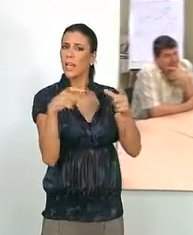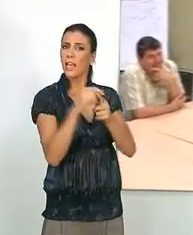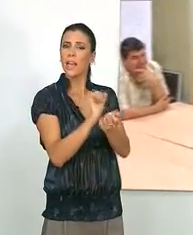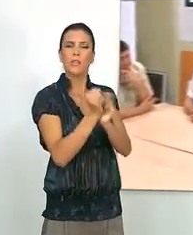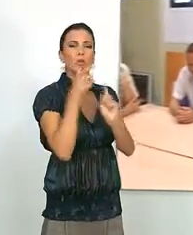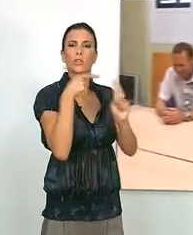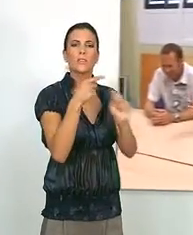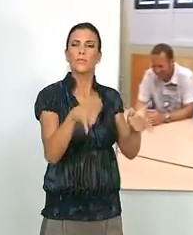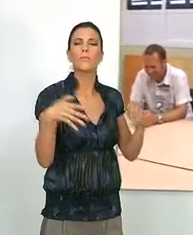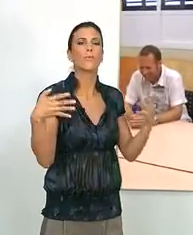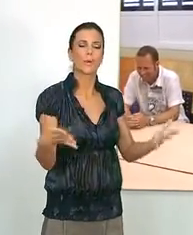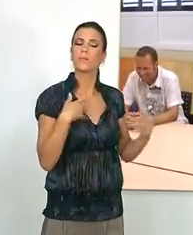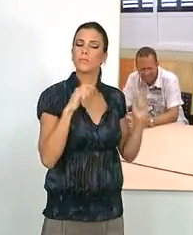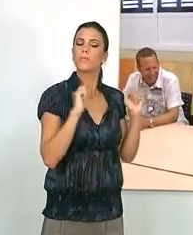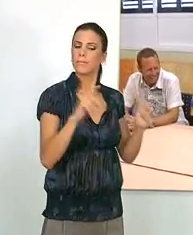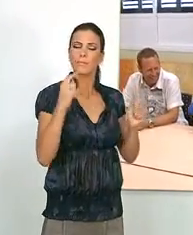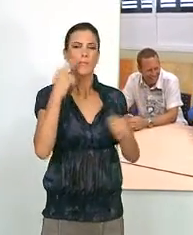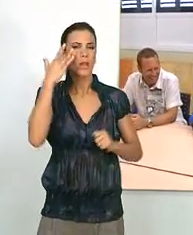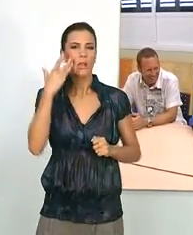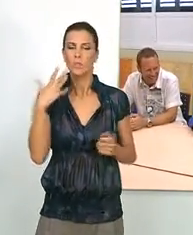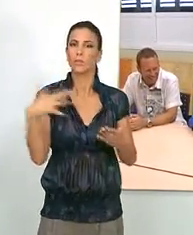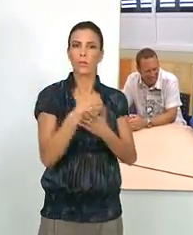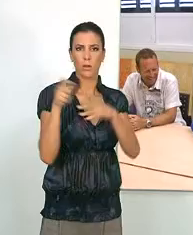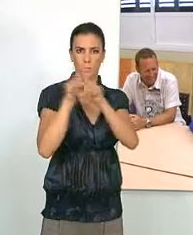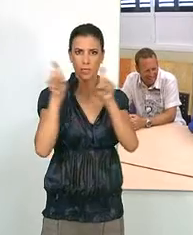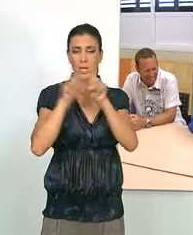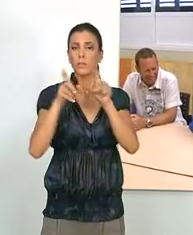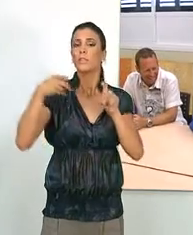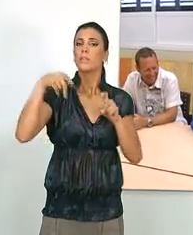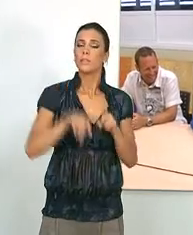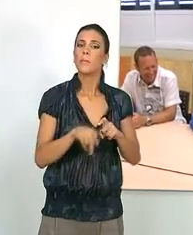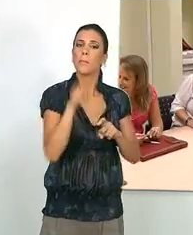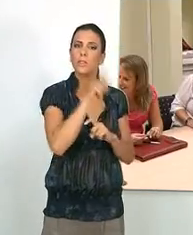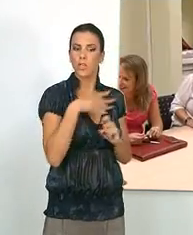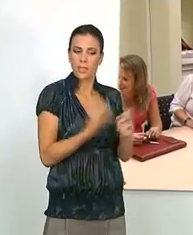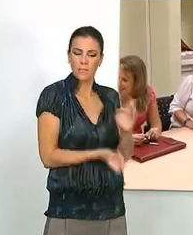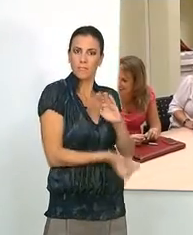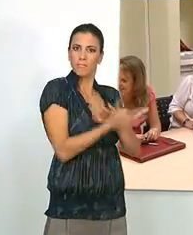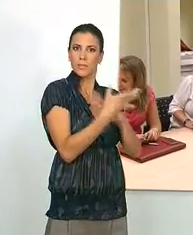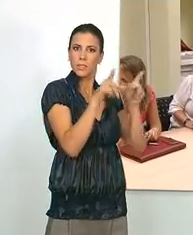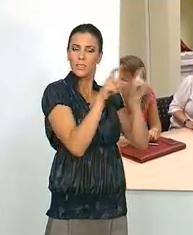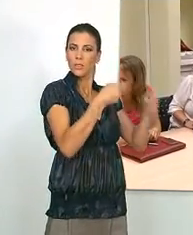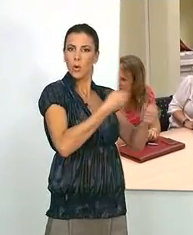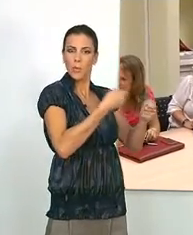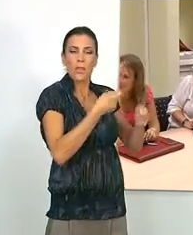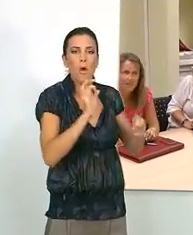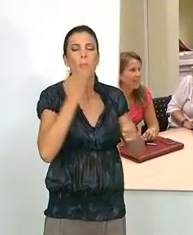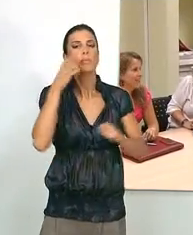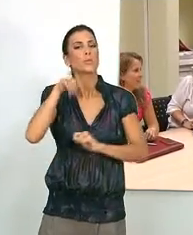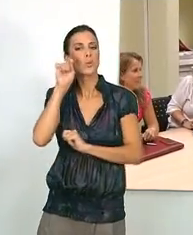tiene como objetivo brindar liquidez a los empresarios y también a los emprendedores de los sectores del comercio y del turismo